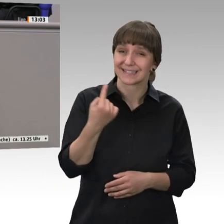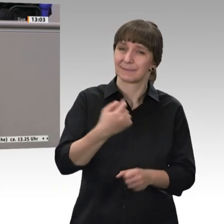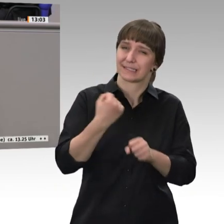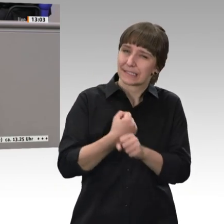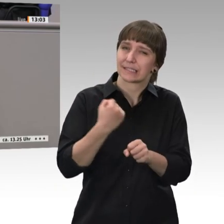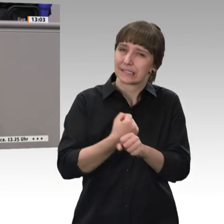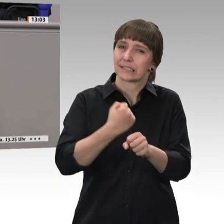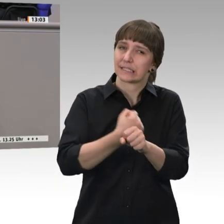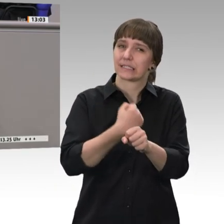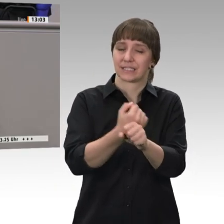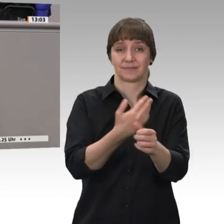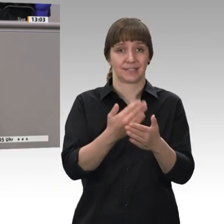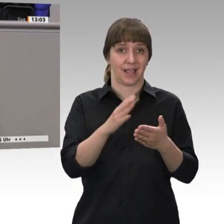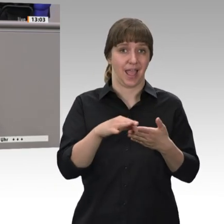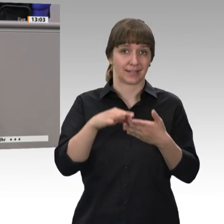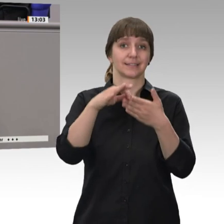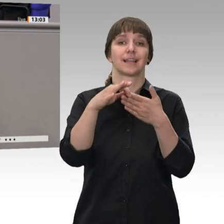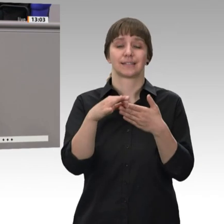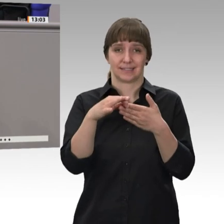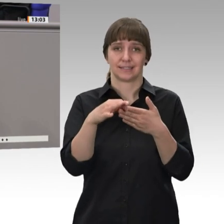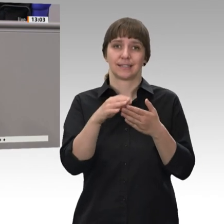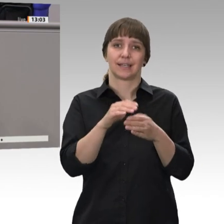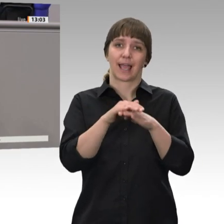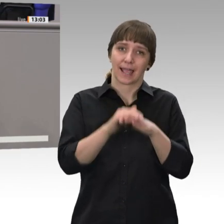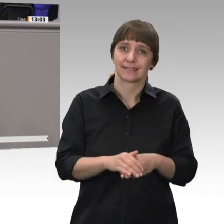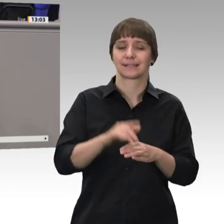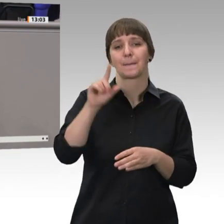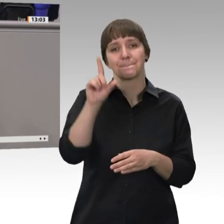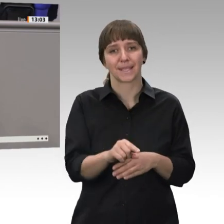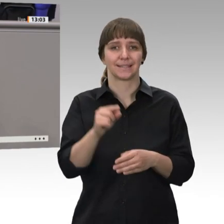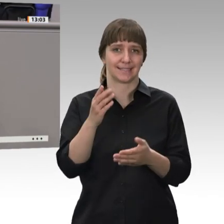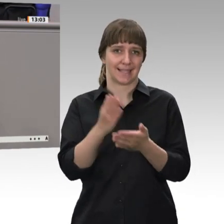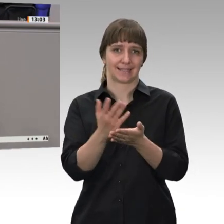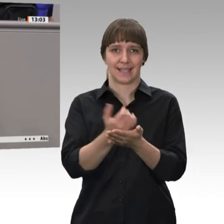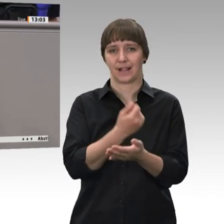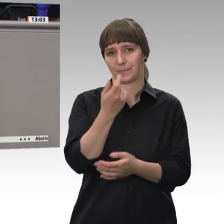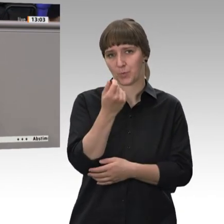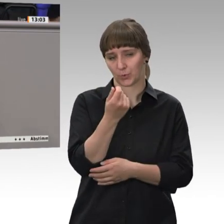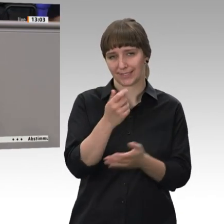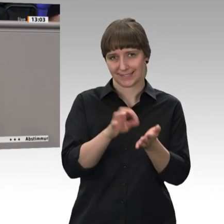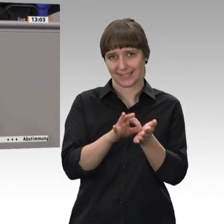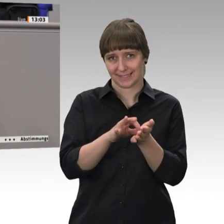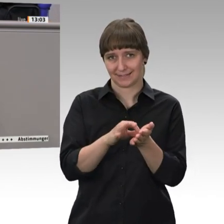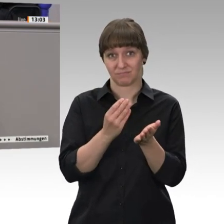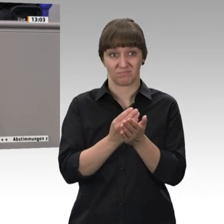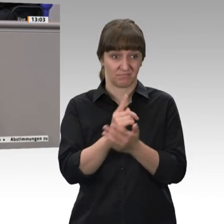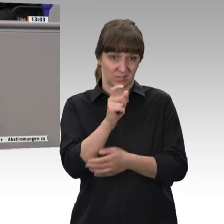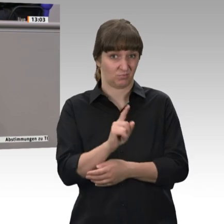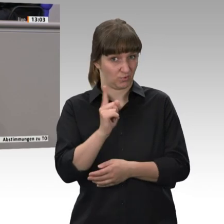Ansatz der Rente nach Mindestentgeltpunkten jemand mit sehr niedrigem Einkommen mehr als 41 Jahre lang arbeiten. Das